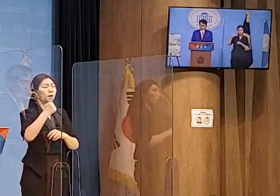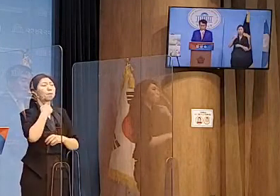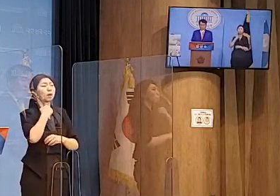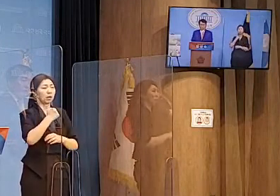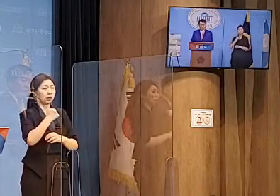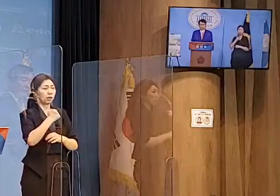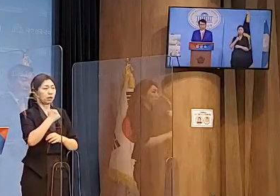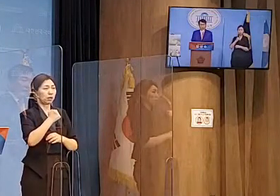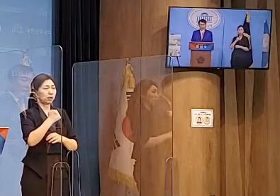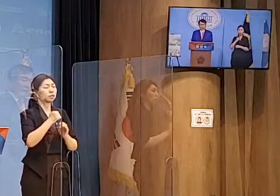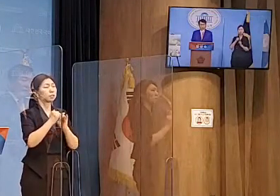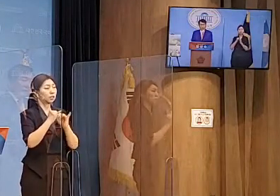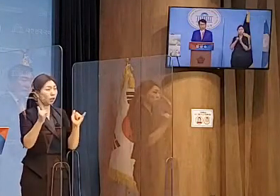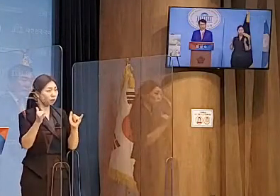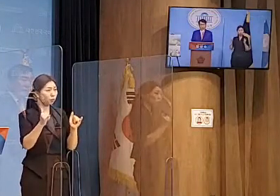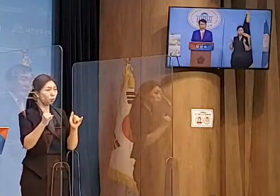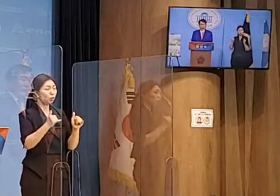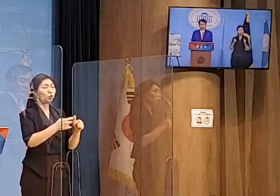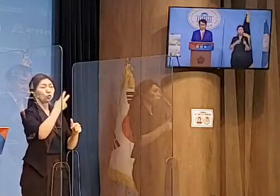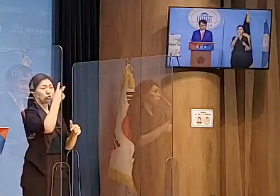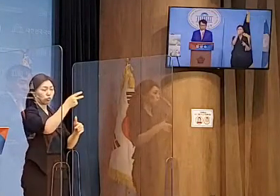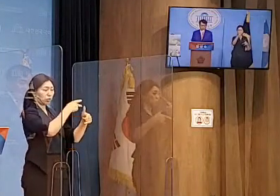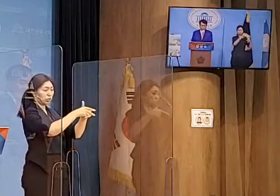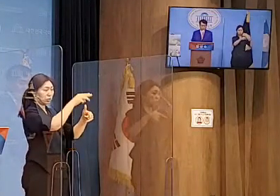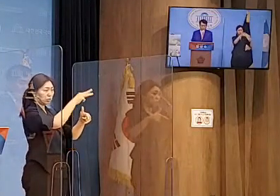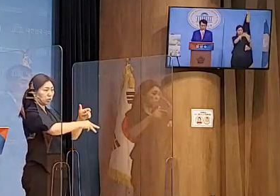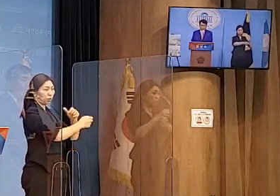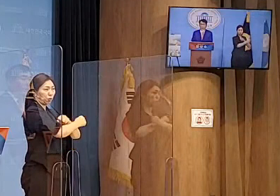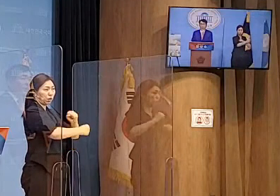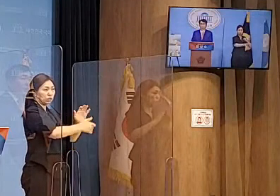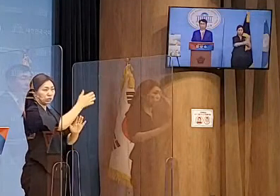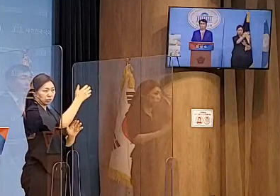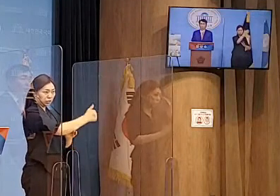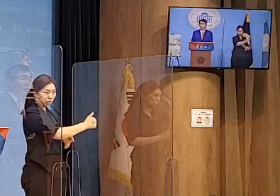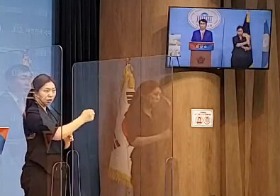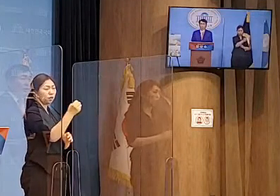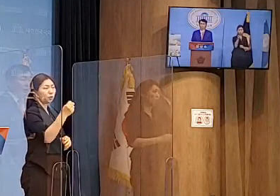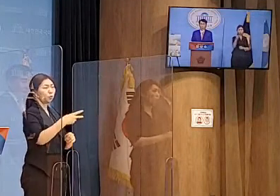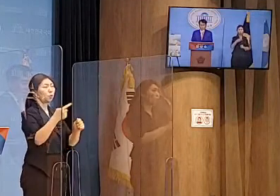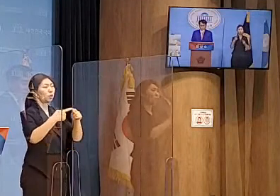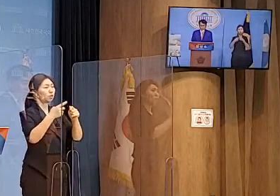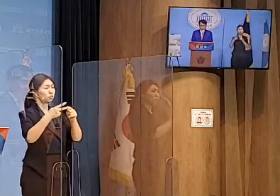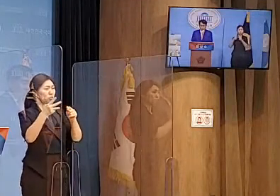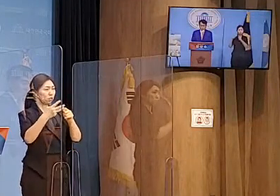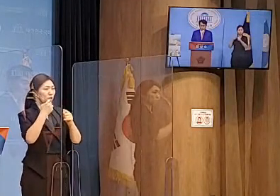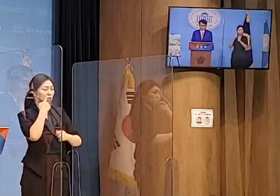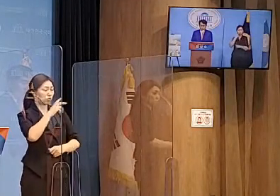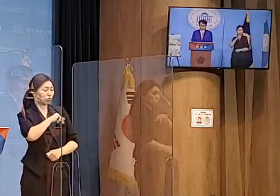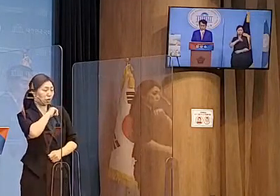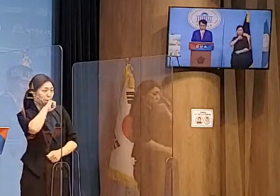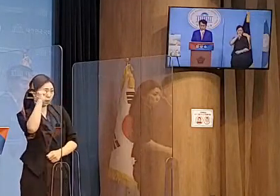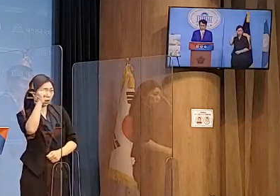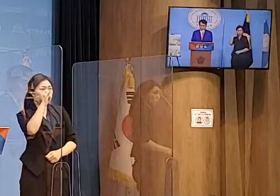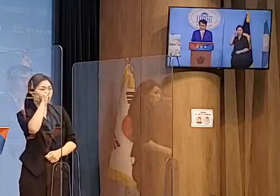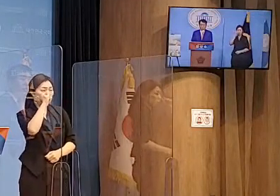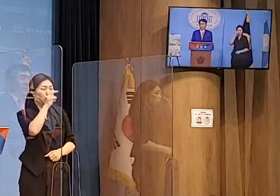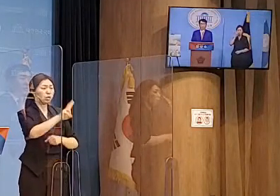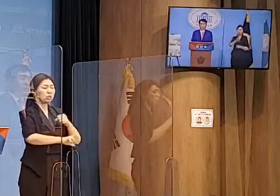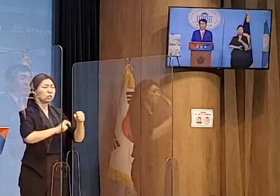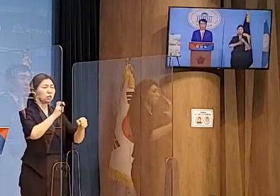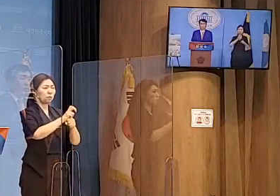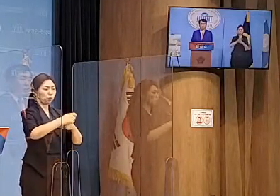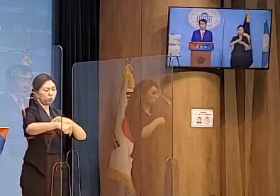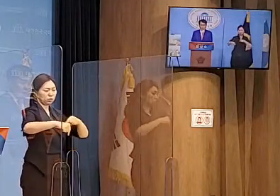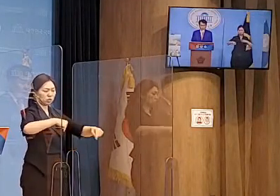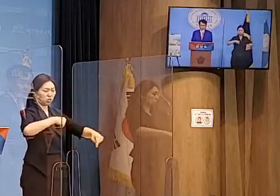인천광역시장과 세 번의 국회의원을 지낸 경험과 25년간의 정치경론을